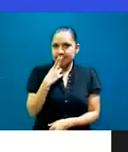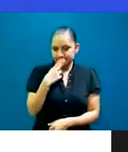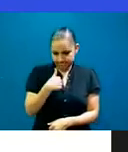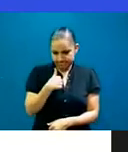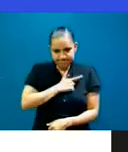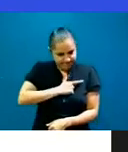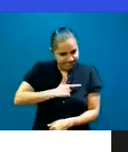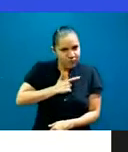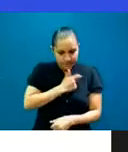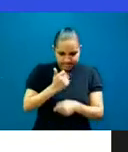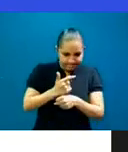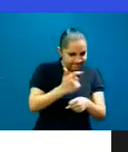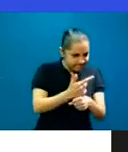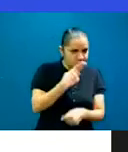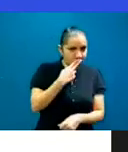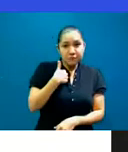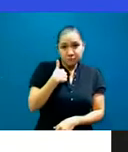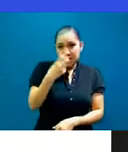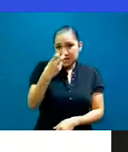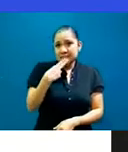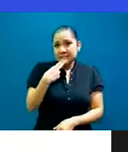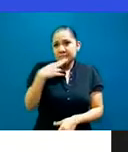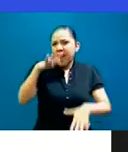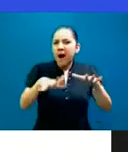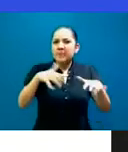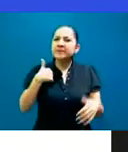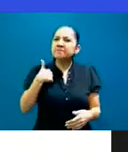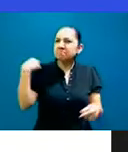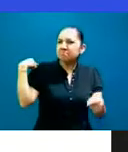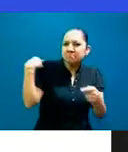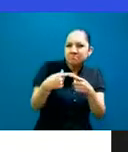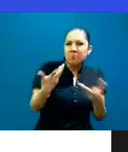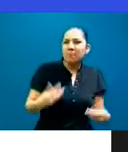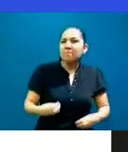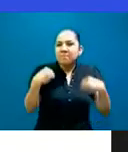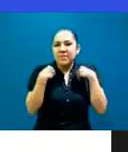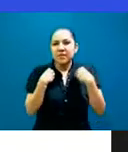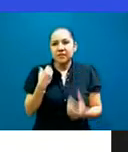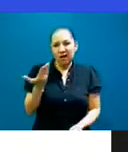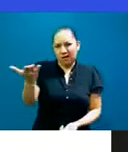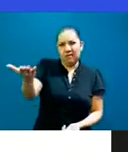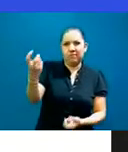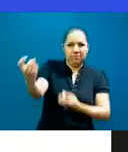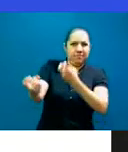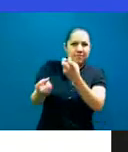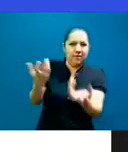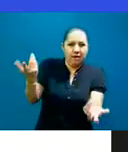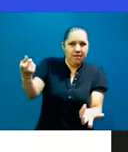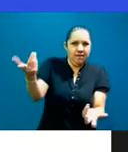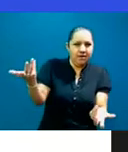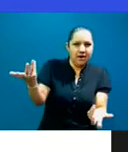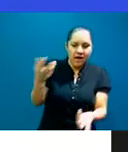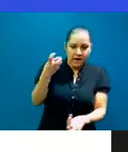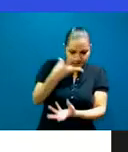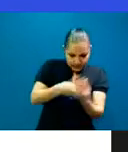situaciones de la vida que antes yo no entendía o criticaba. Y por otro lado, entré en un momento donde estaba la